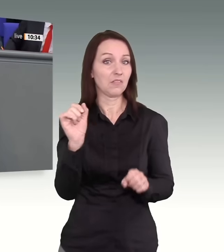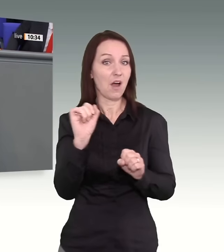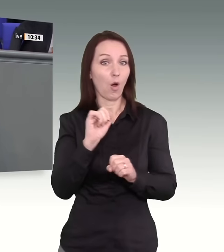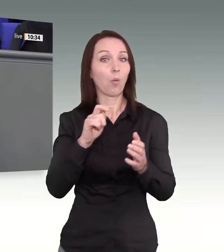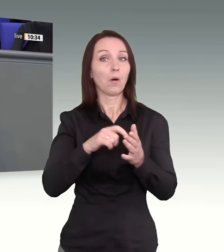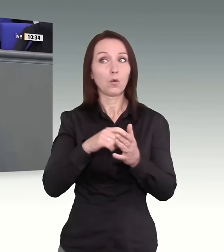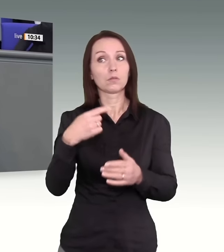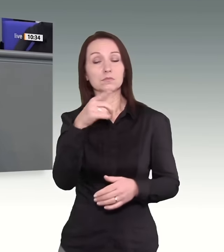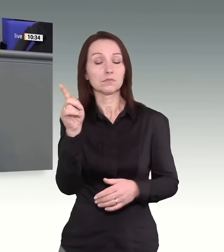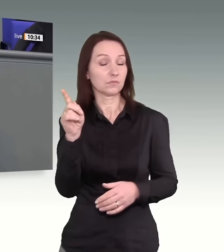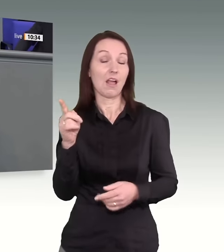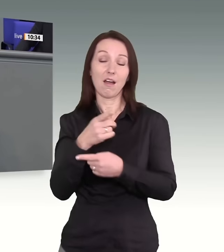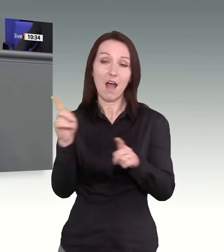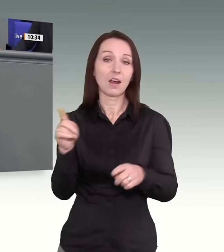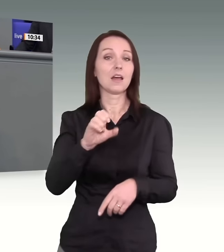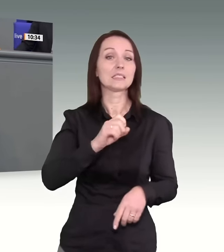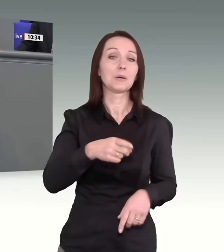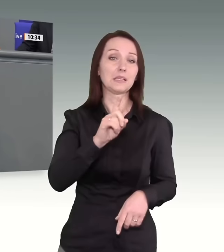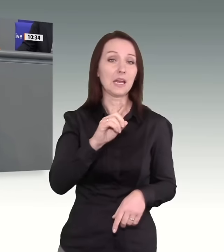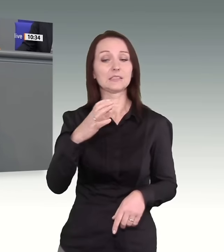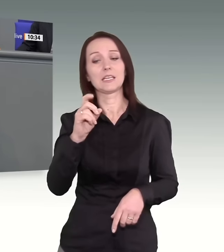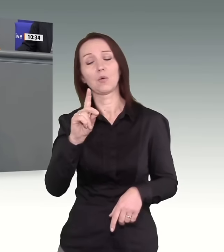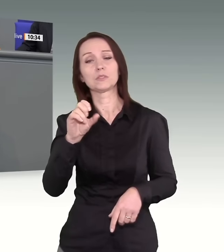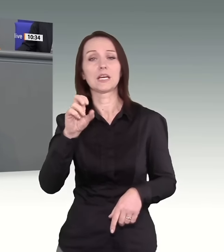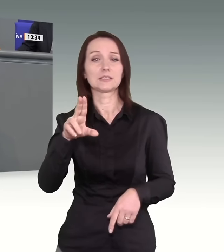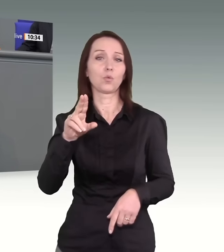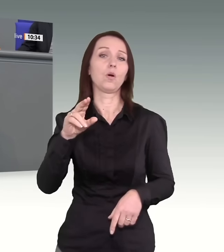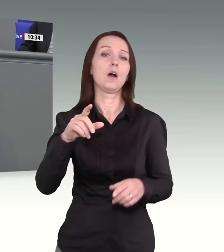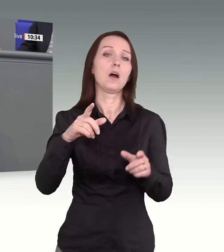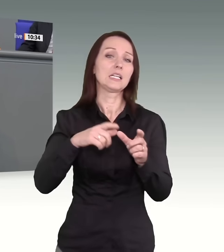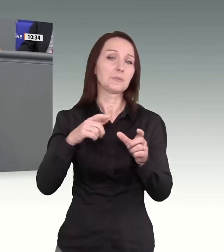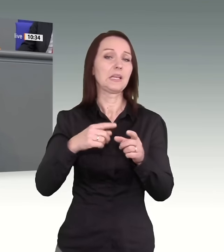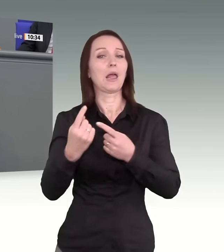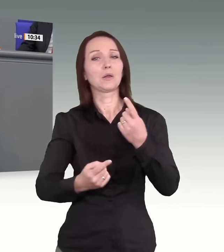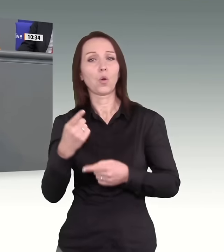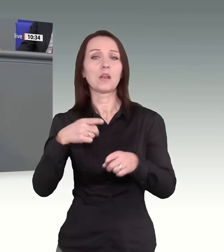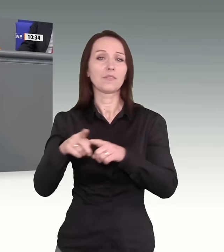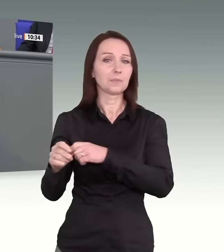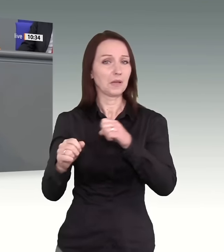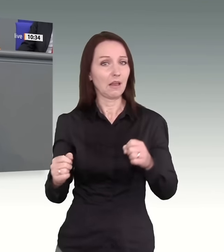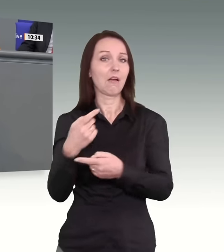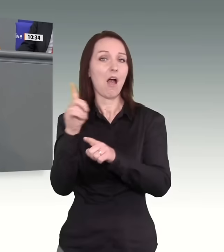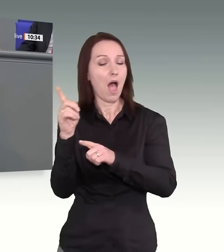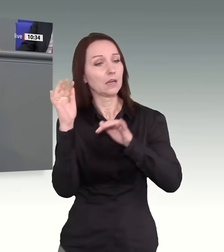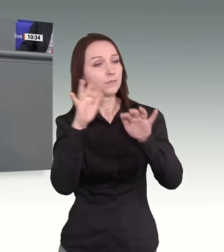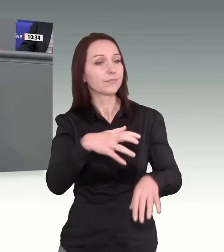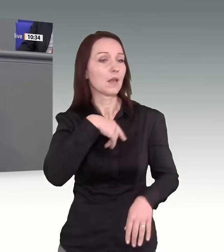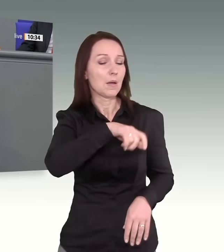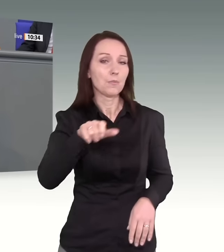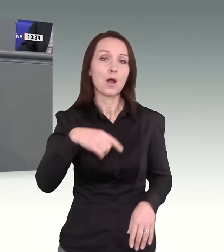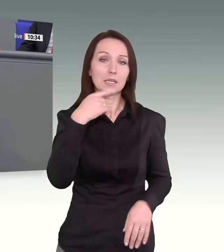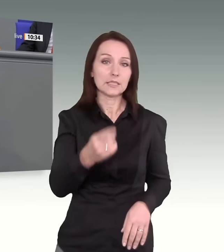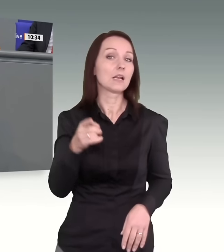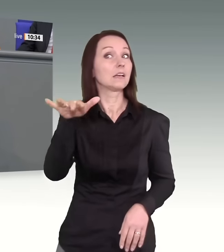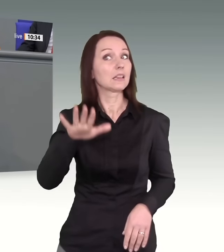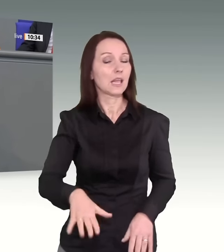Linke, dass es einen humanitären Anspruch gäbe, einen humanitären Anspruch, der von Anfang an nie da war. Sie haben den Bürgern